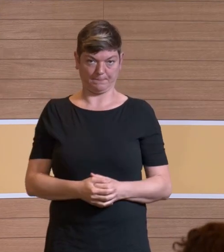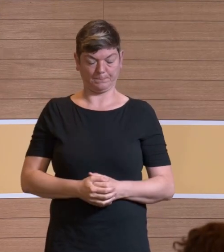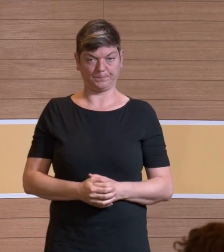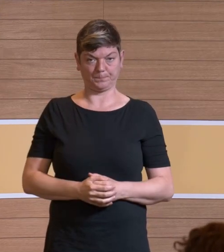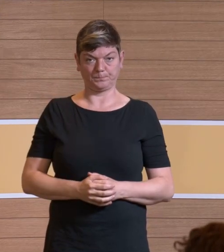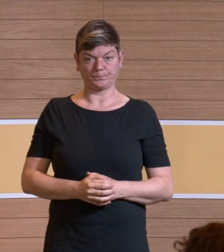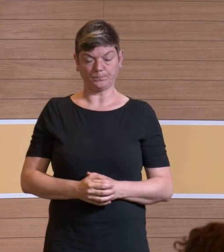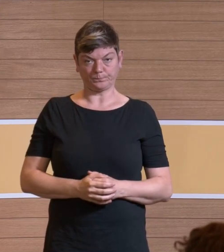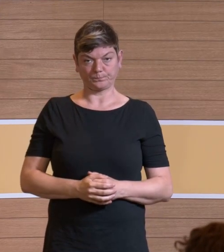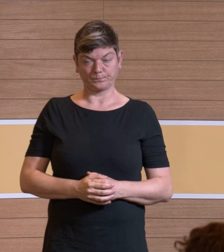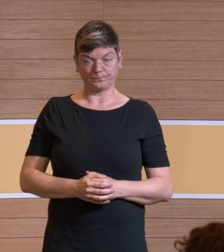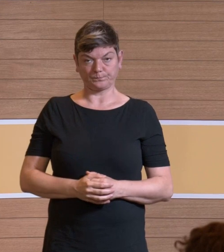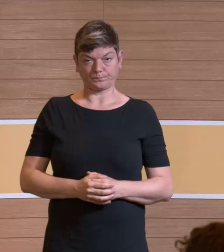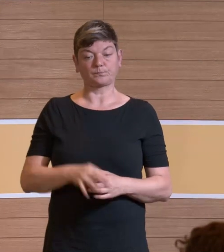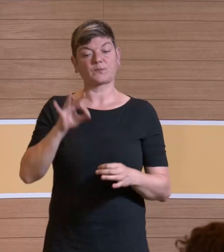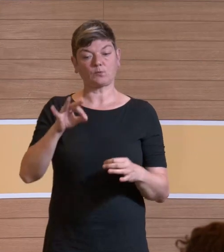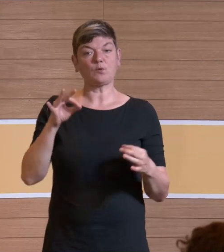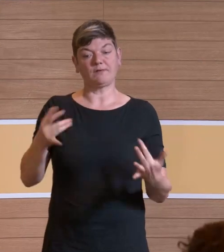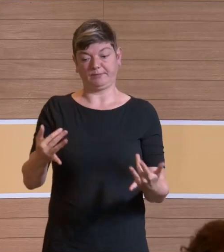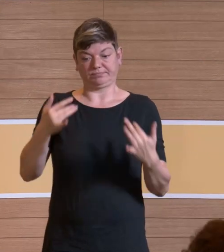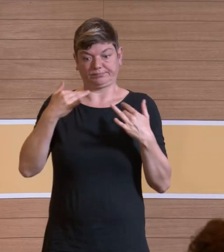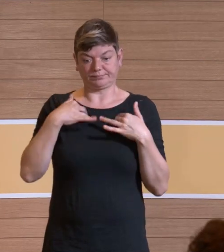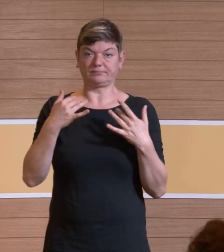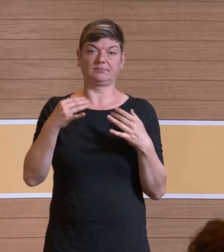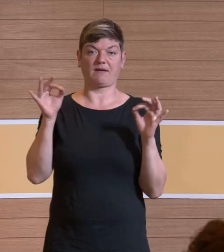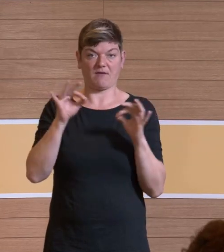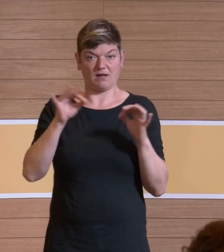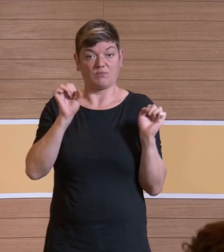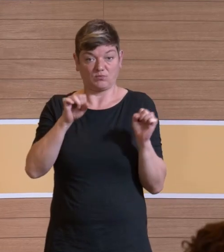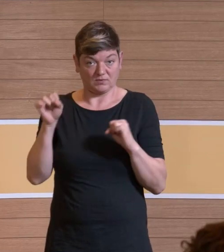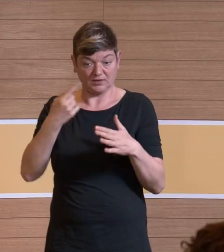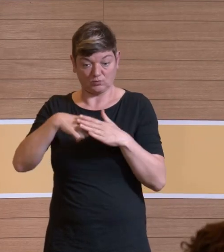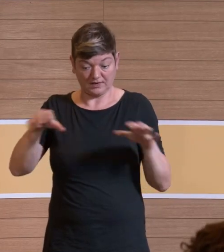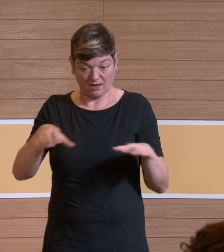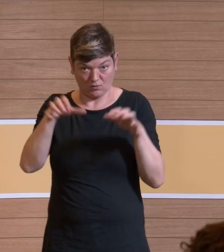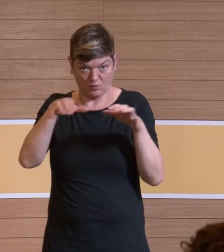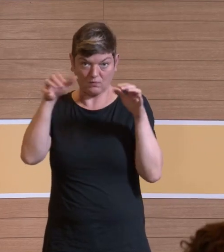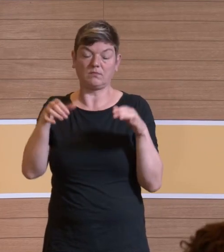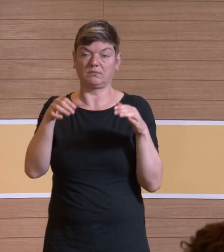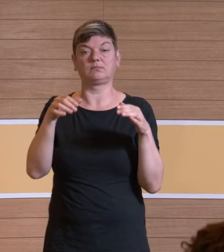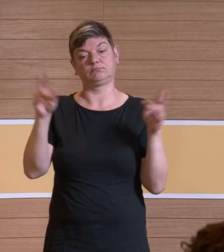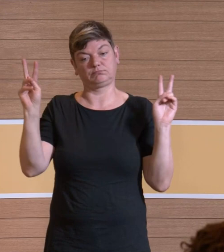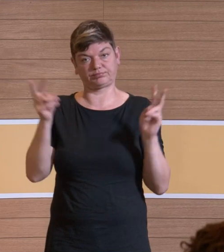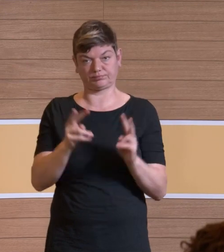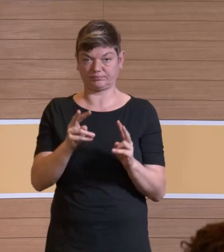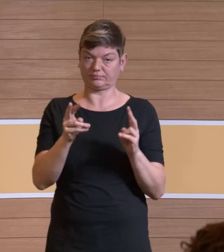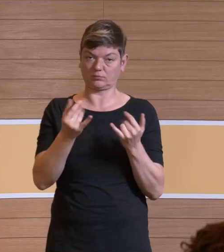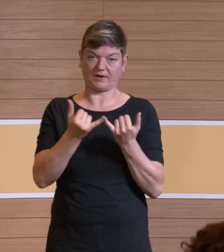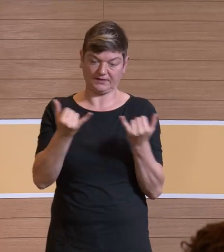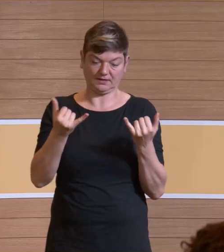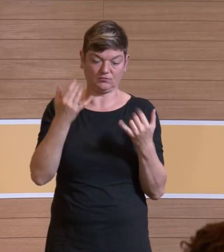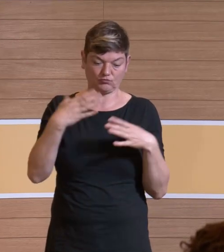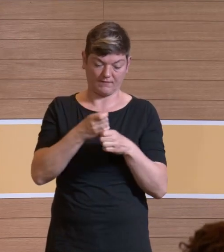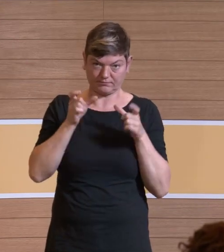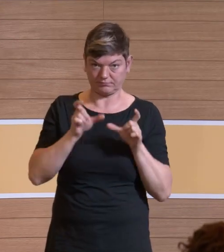Regelanwendung, um die Exposition gegenüber den gefährlichen Stoffen in diesen komplexen